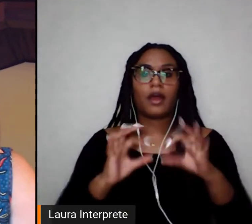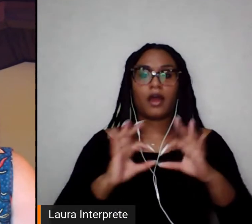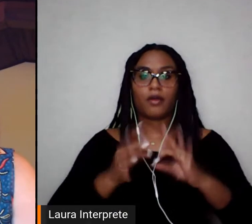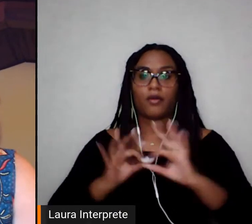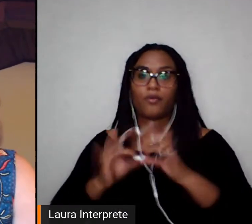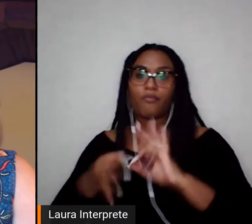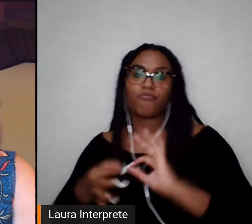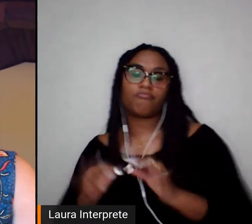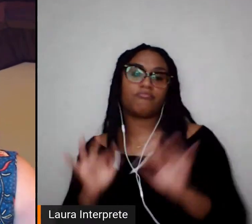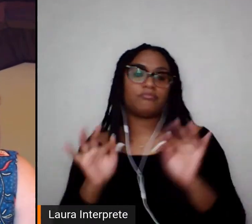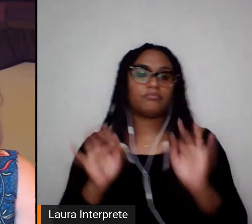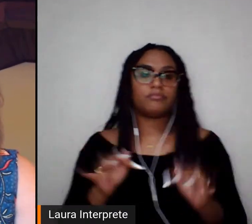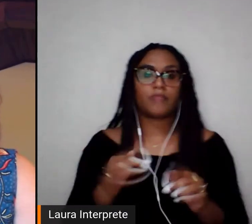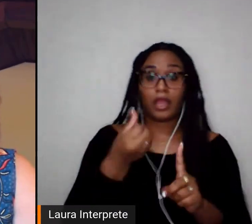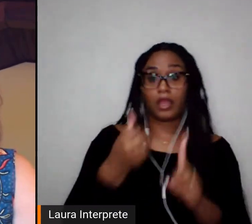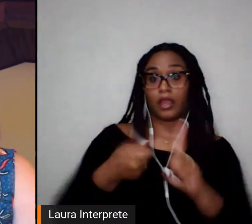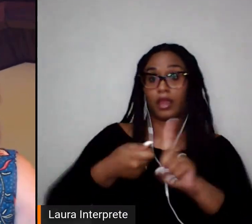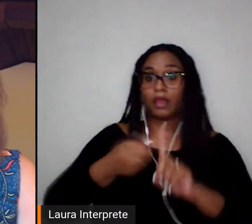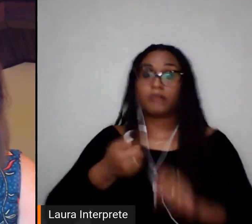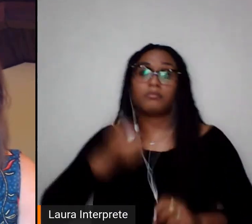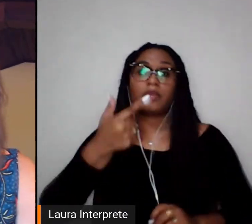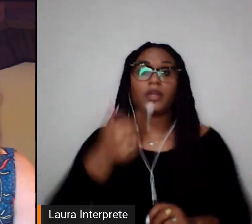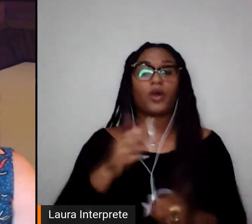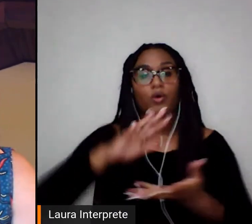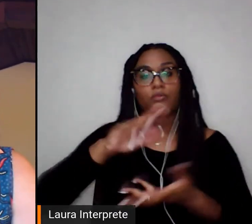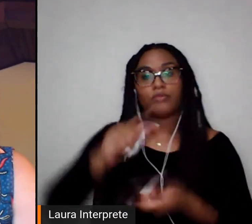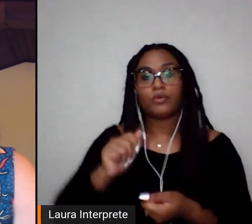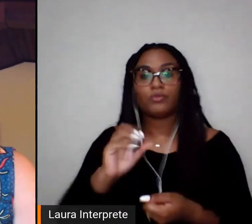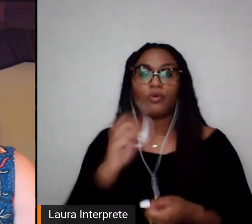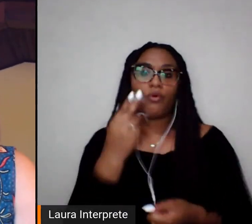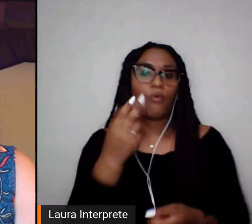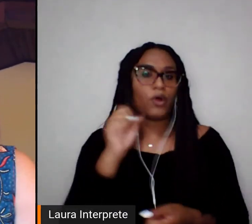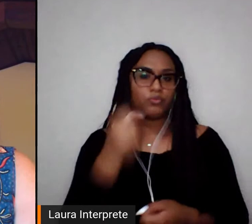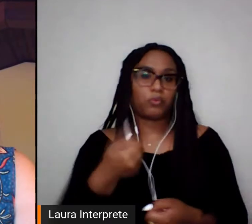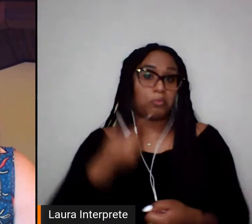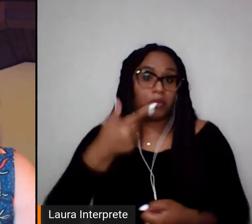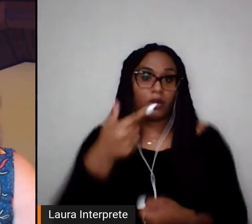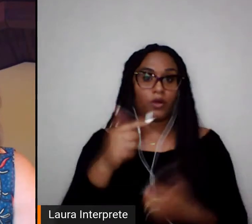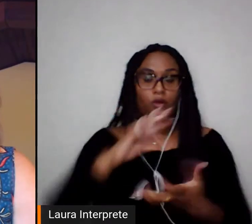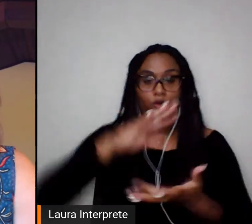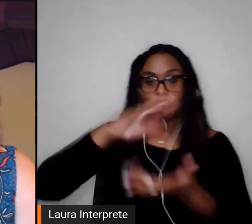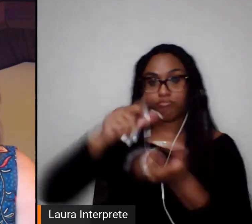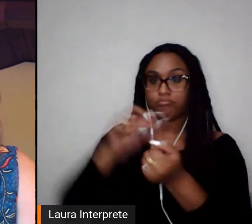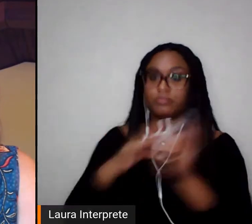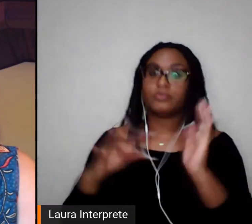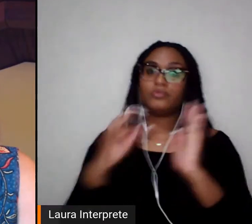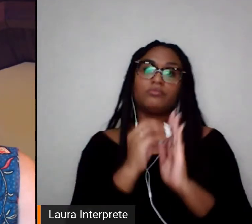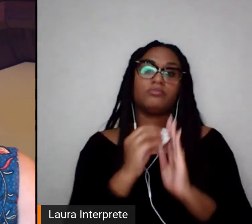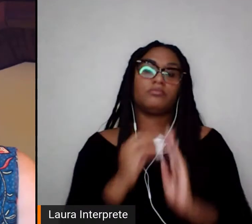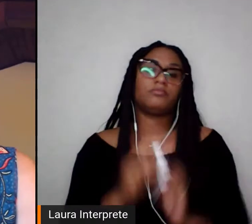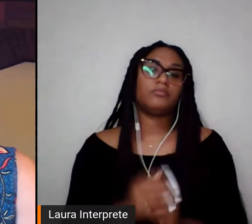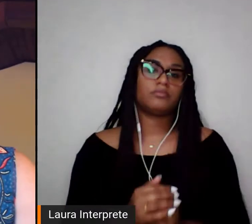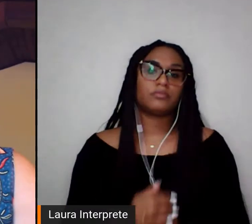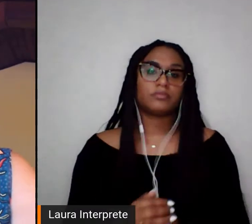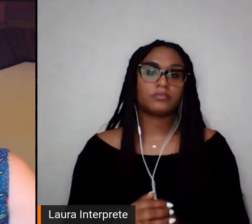melhores do mundo ou as oito melhores do mundo. E no momento seguinte, então, eu começo a